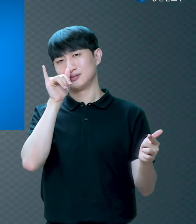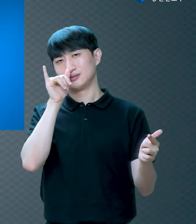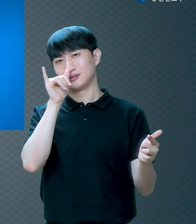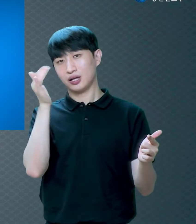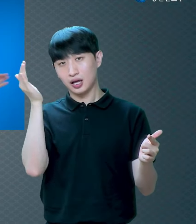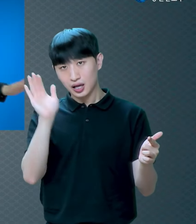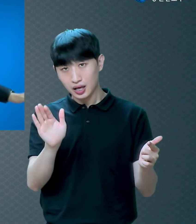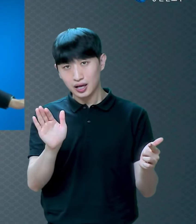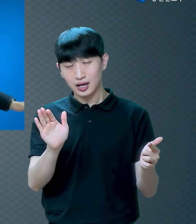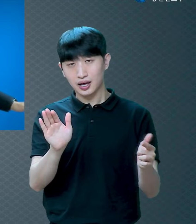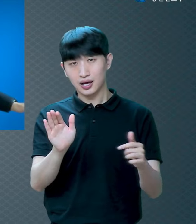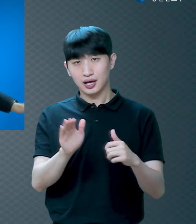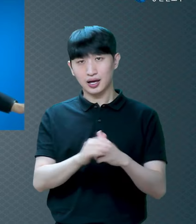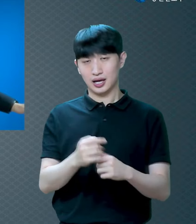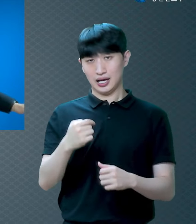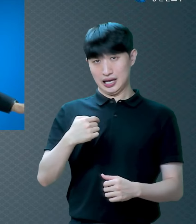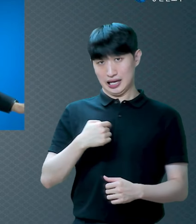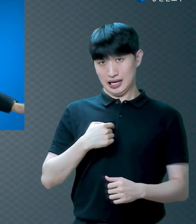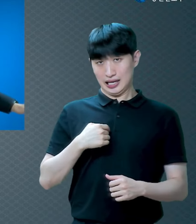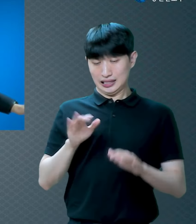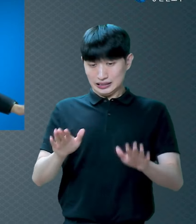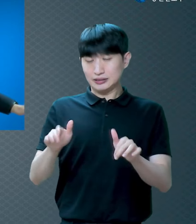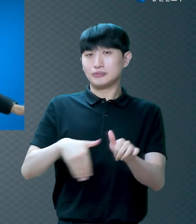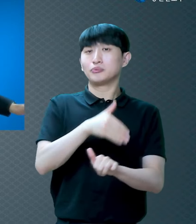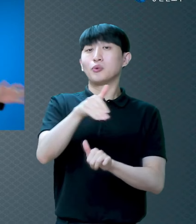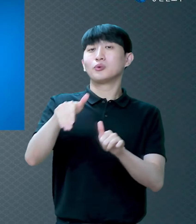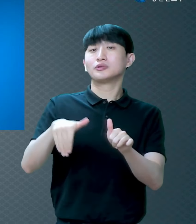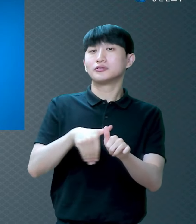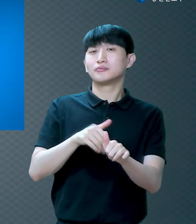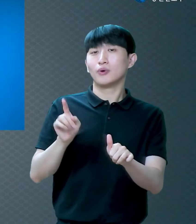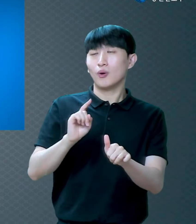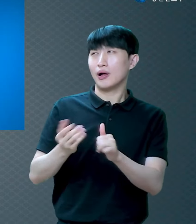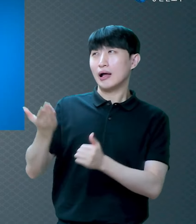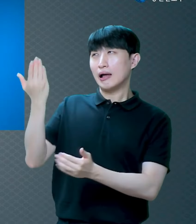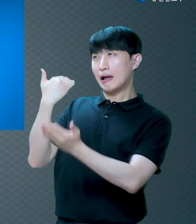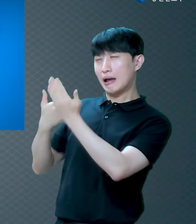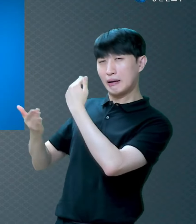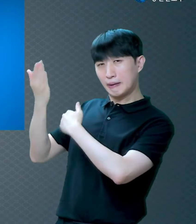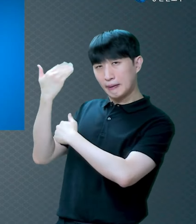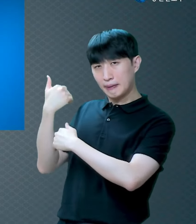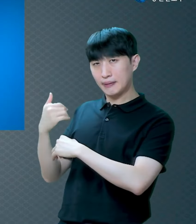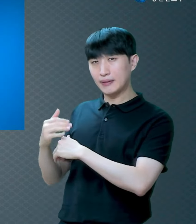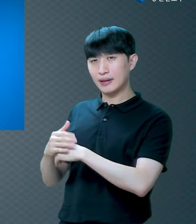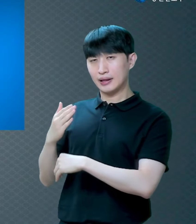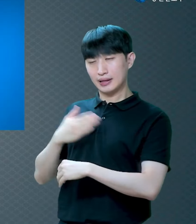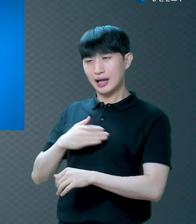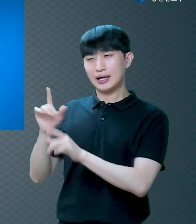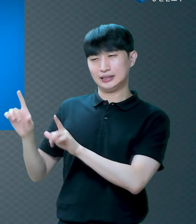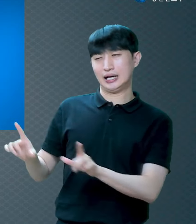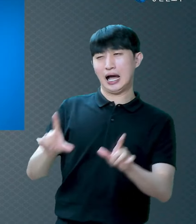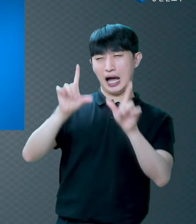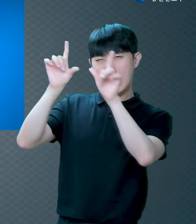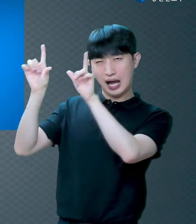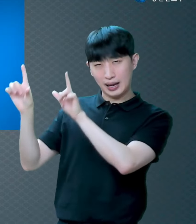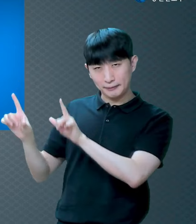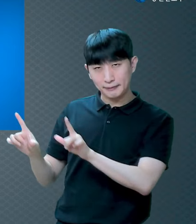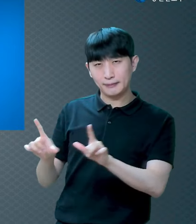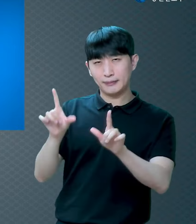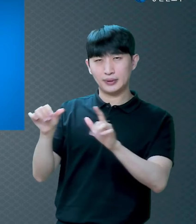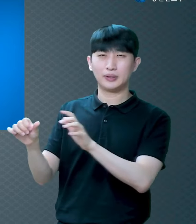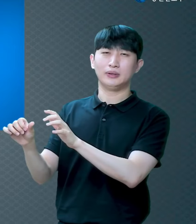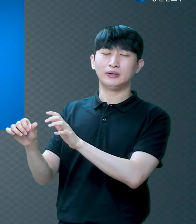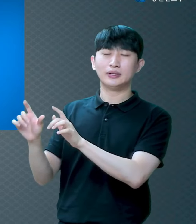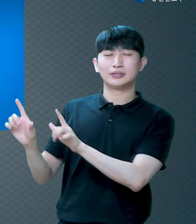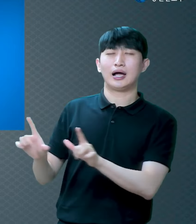지난 시간 속에 만들어진 거예요 오늘의 나가 내 이 모습이 그냥 저절로 탁 됐어요